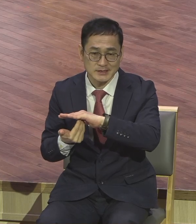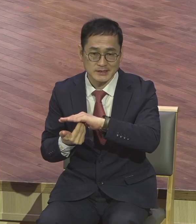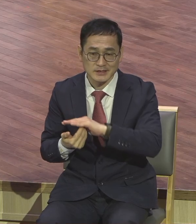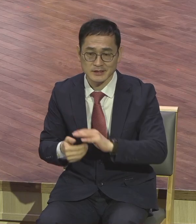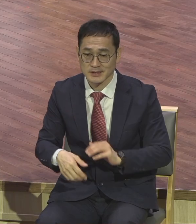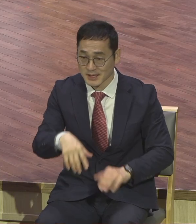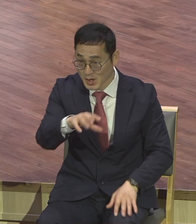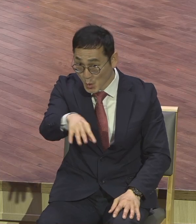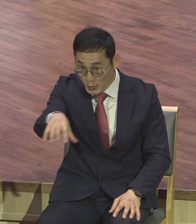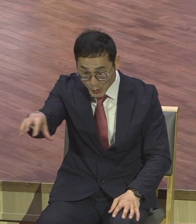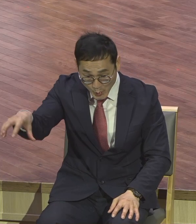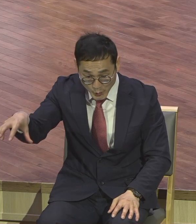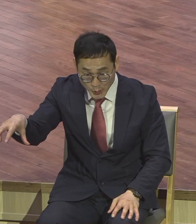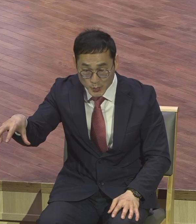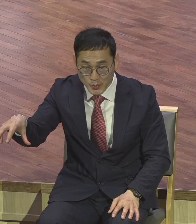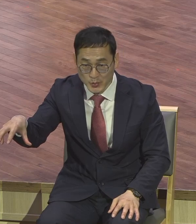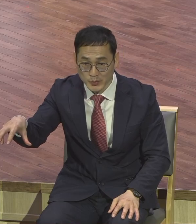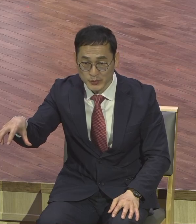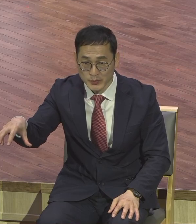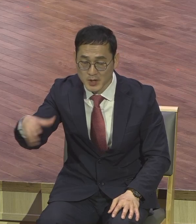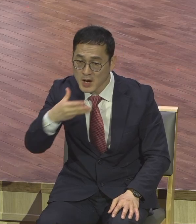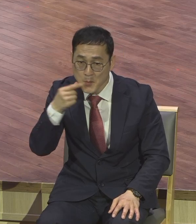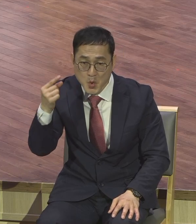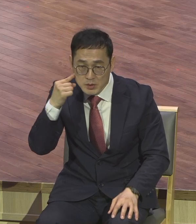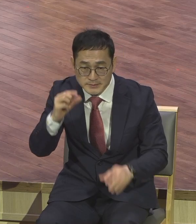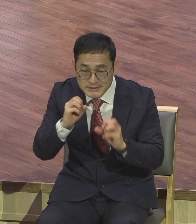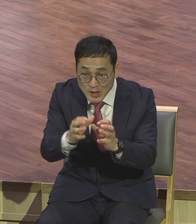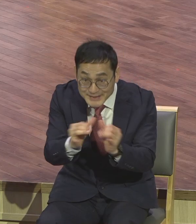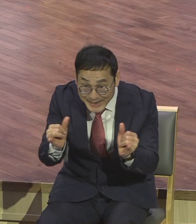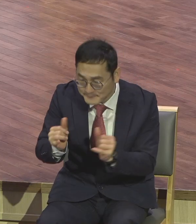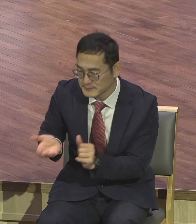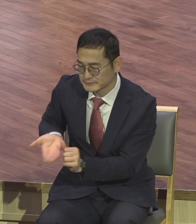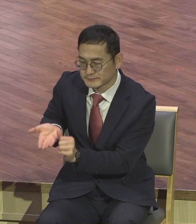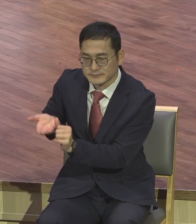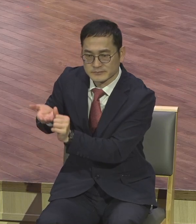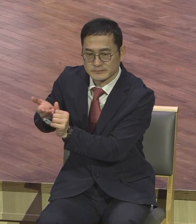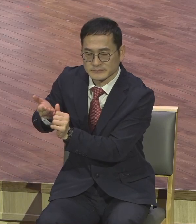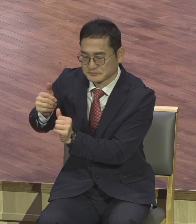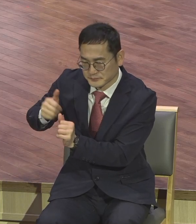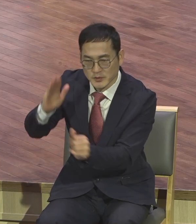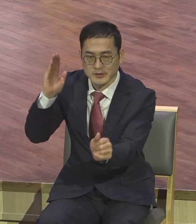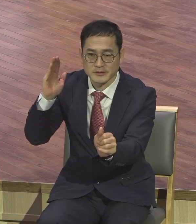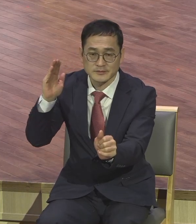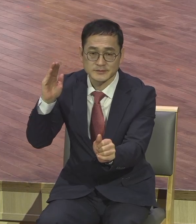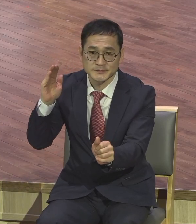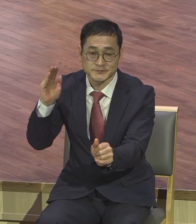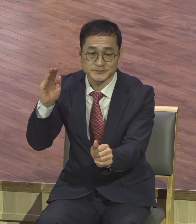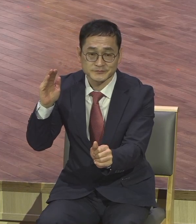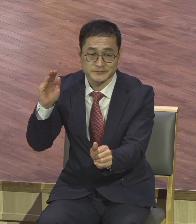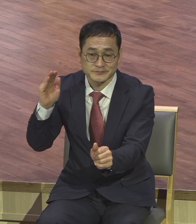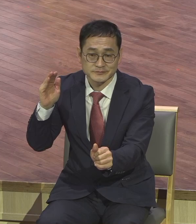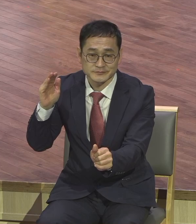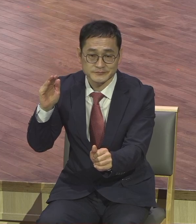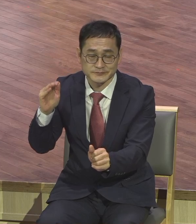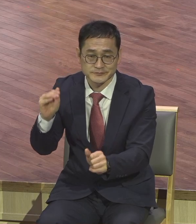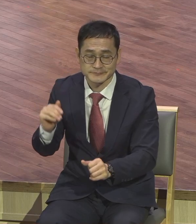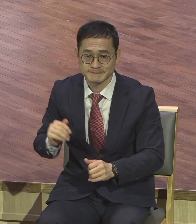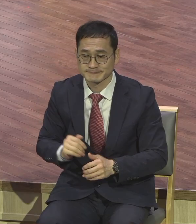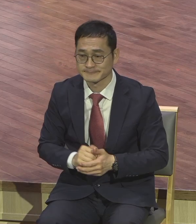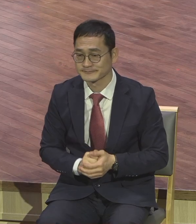실제로 보험을 증가할 사회적 자세가 온다. 그래서 우리나라 현장은 말할 것도 없고요. 우리나라가 이렇게